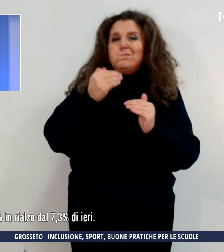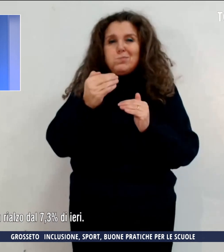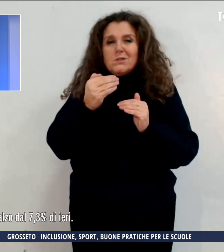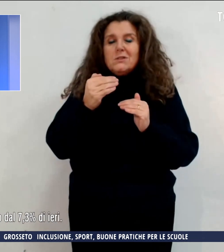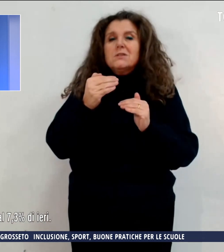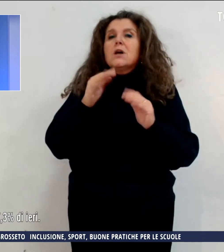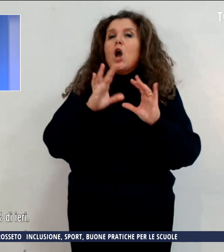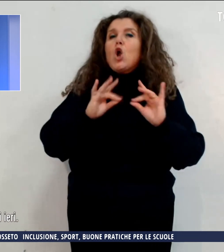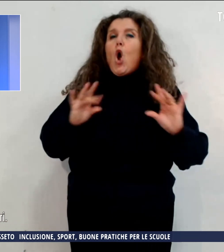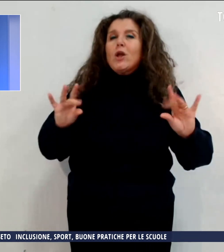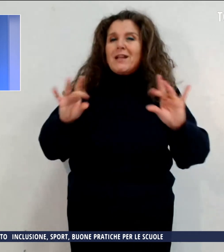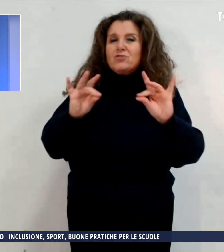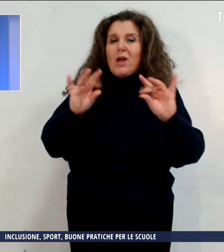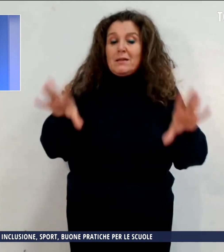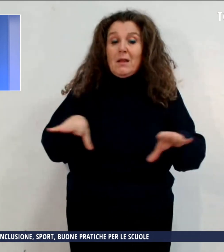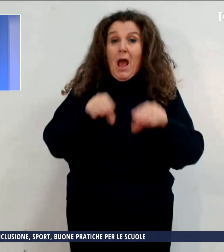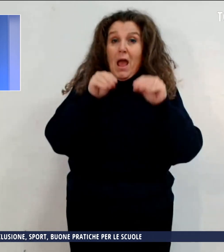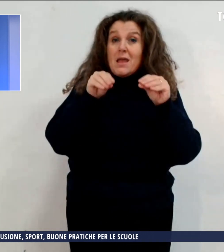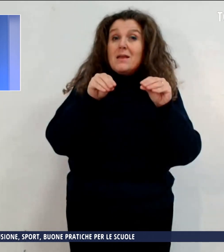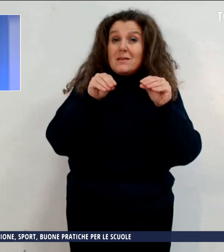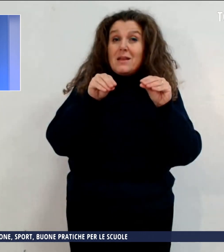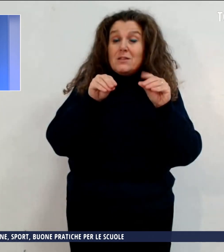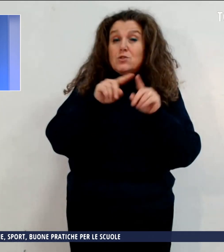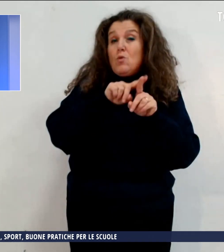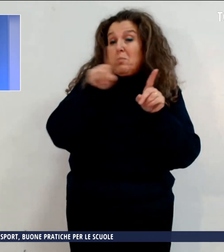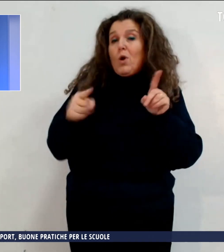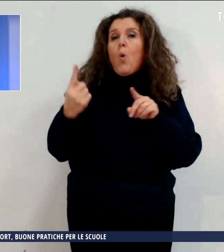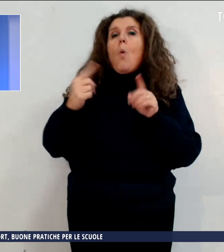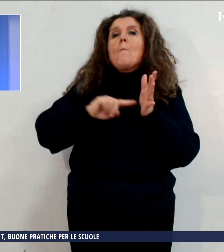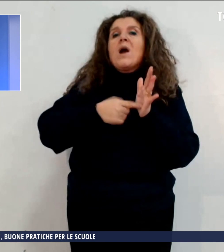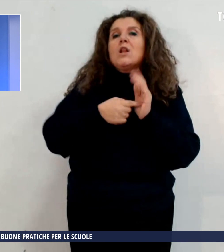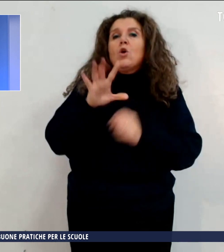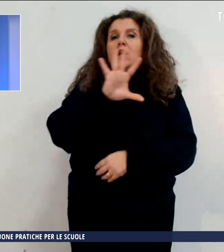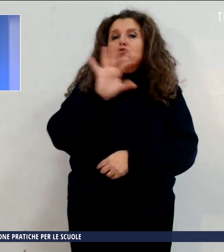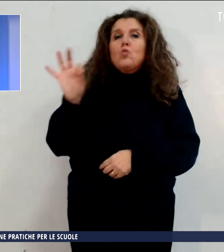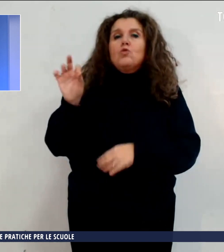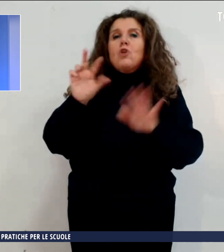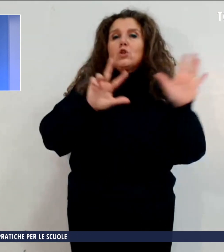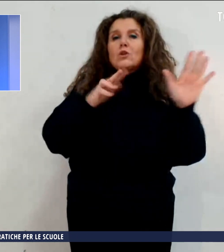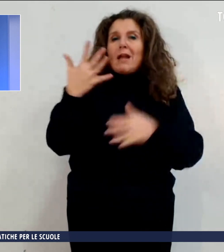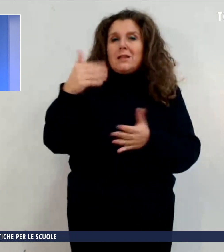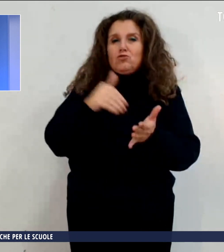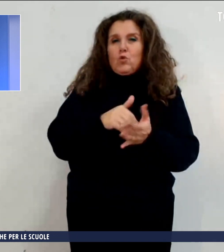dall'inizio della pandemia a 1.585.000.